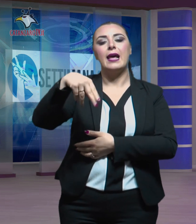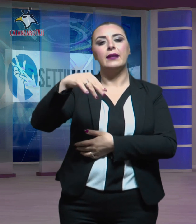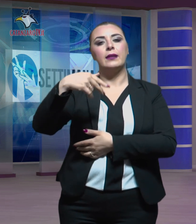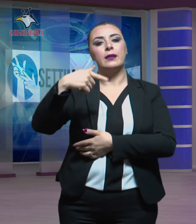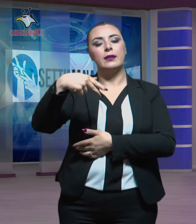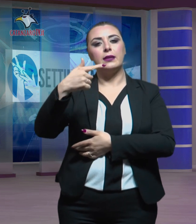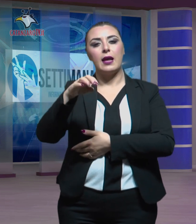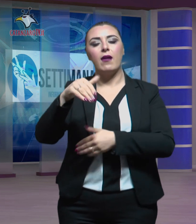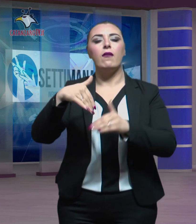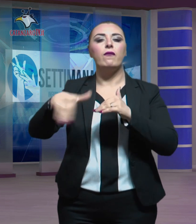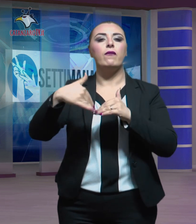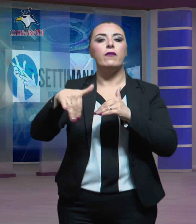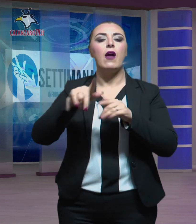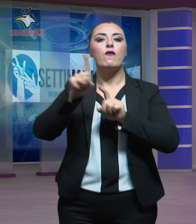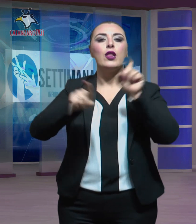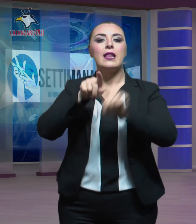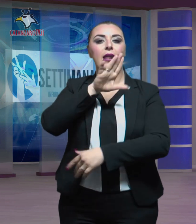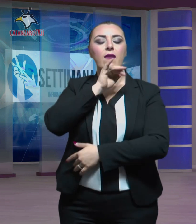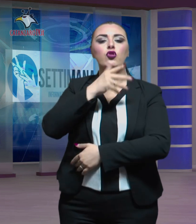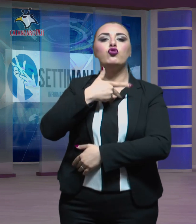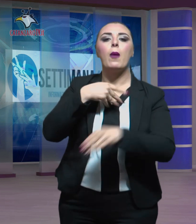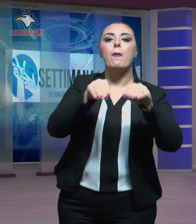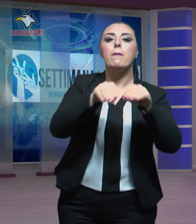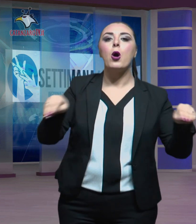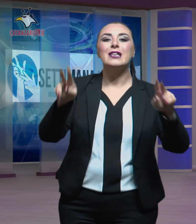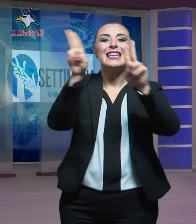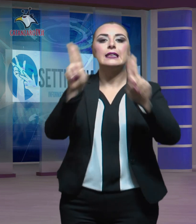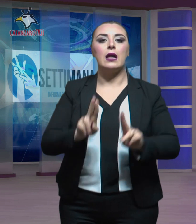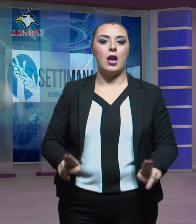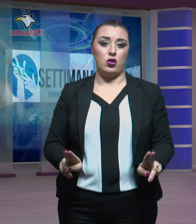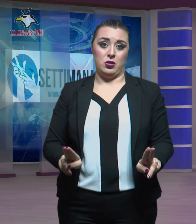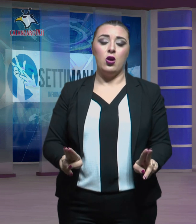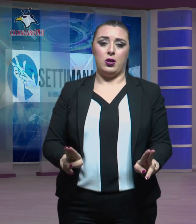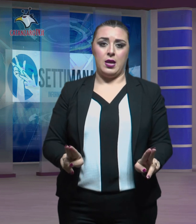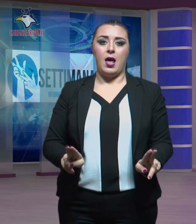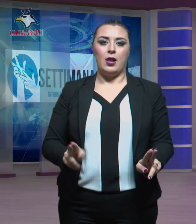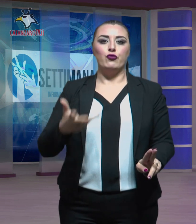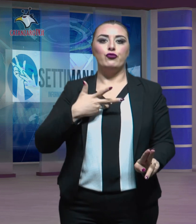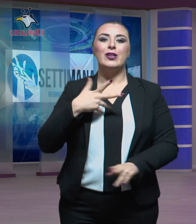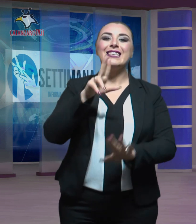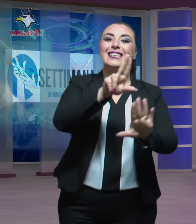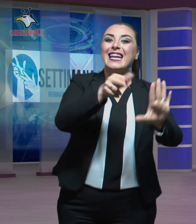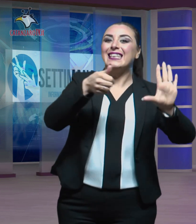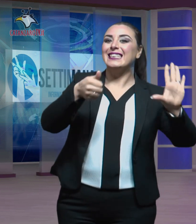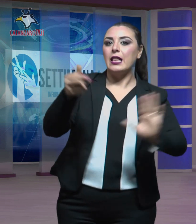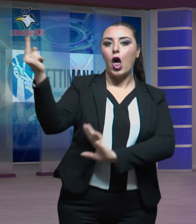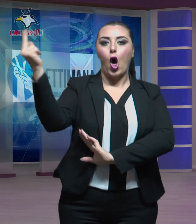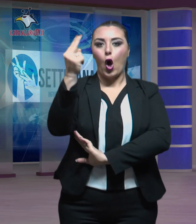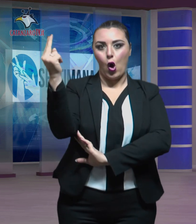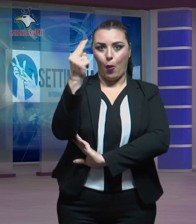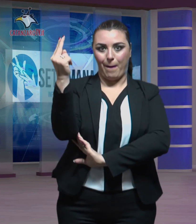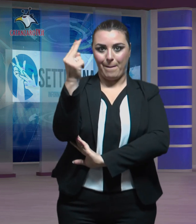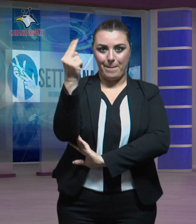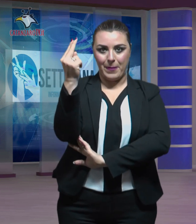Vecchia, si terrà la mostra internazionale, composta da 36 opere,